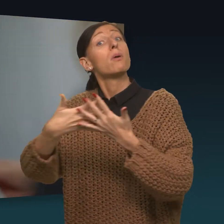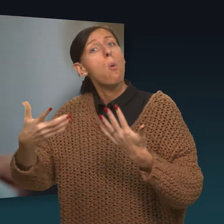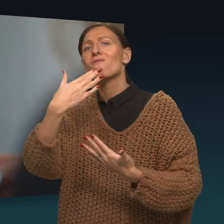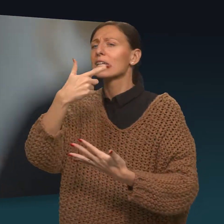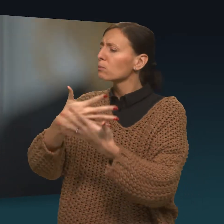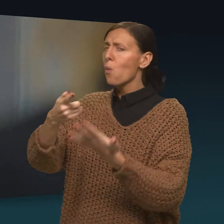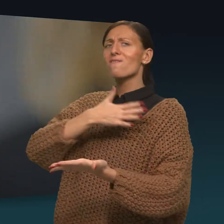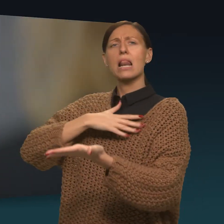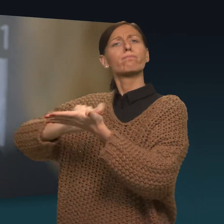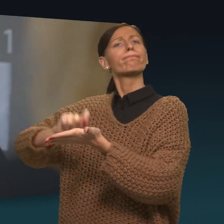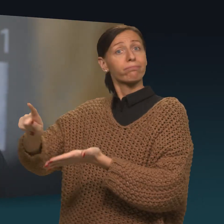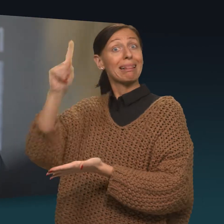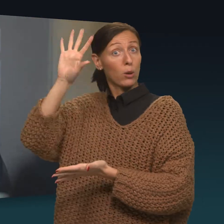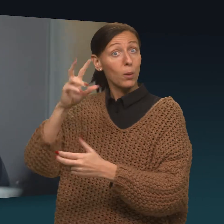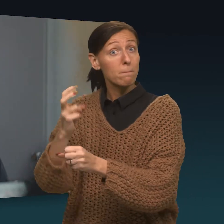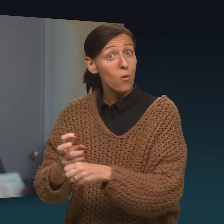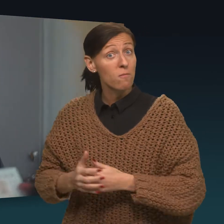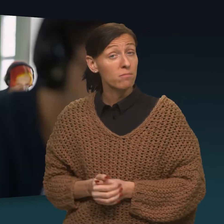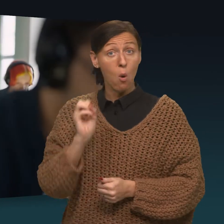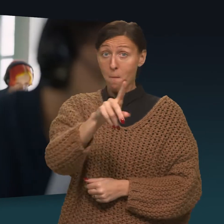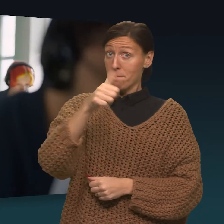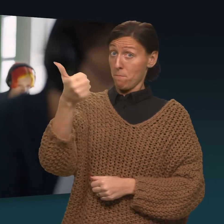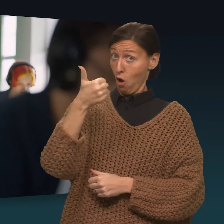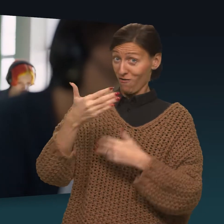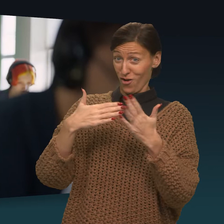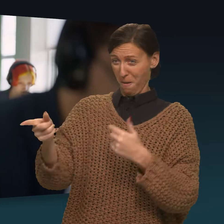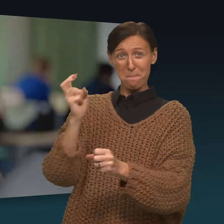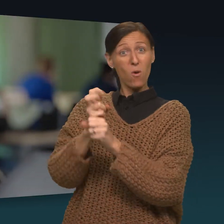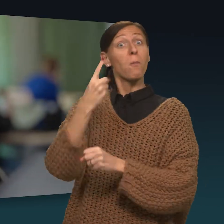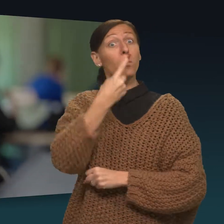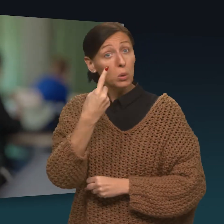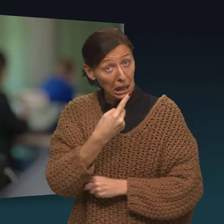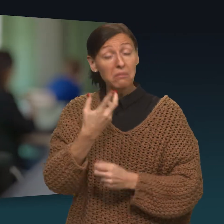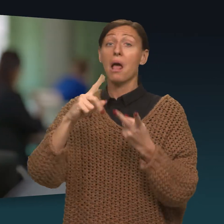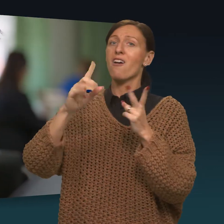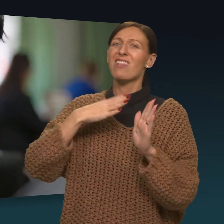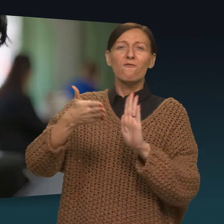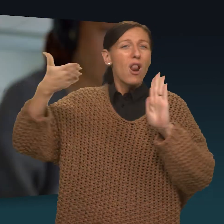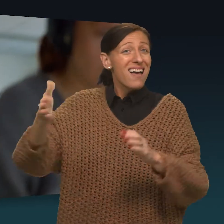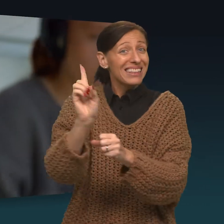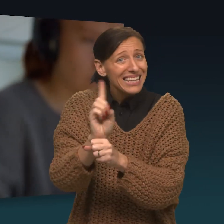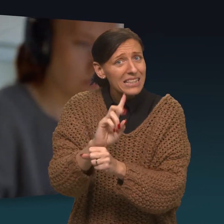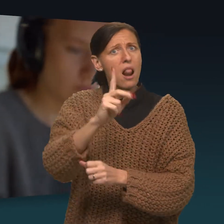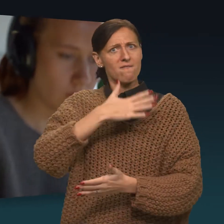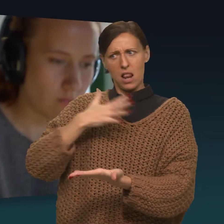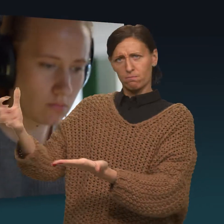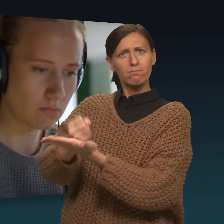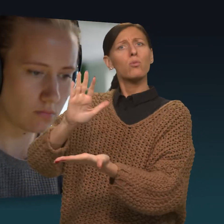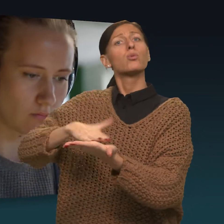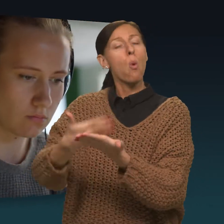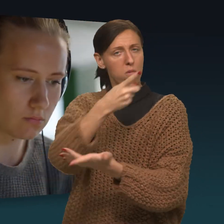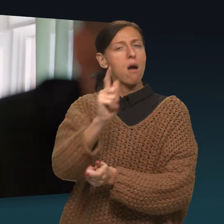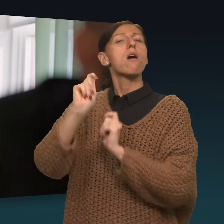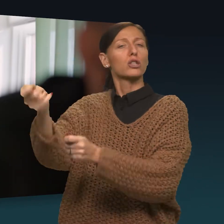väljer du vilket språk du vill göra teoriprovet på. Och om du behöver göra provet muntligt, ha förlängd provtid eller använda